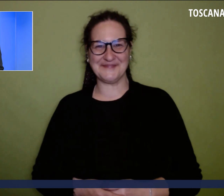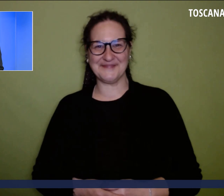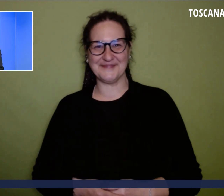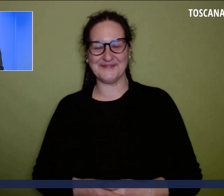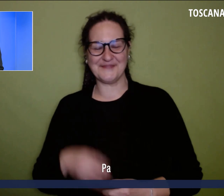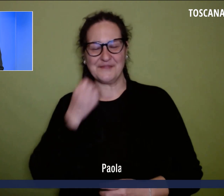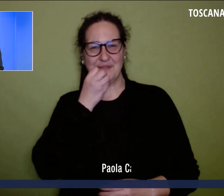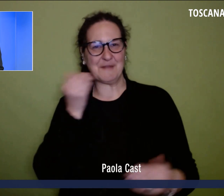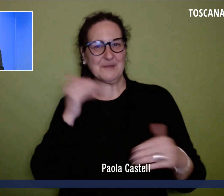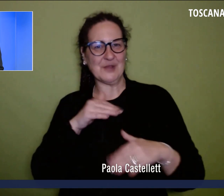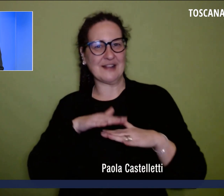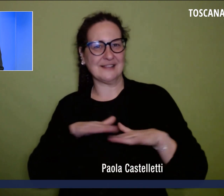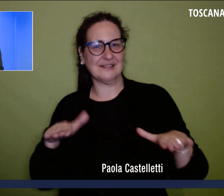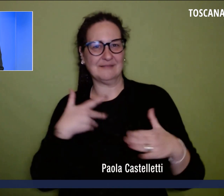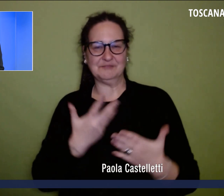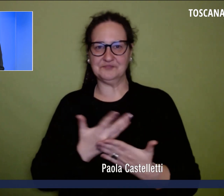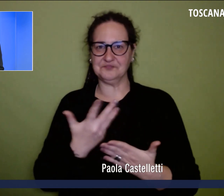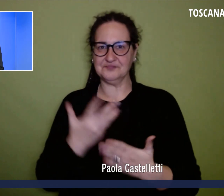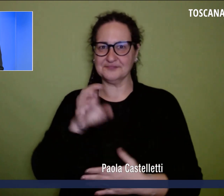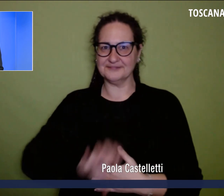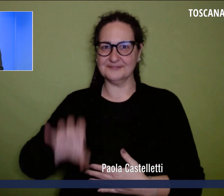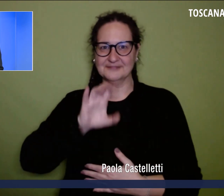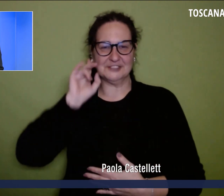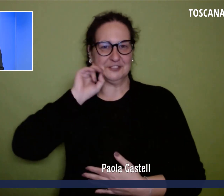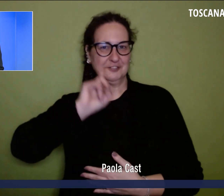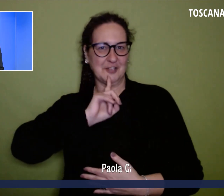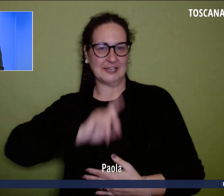Tutti dal telegiornale regionale per i sordi.